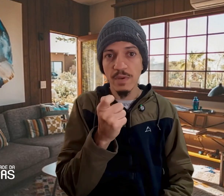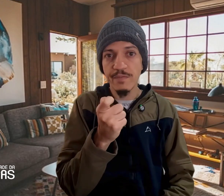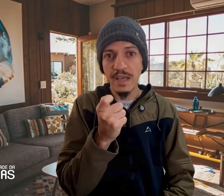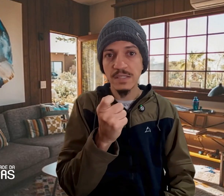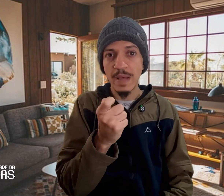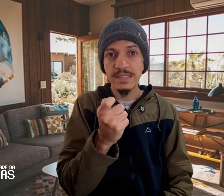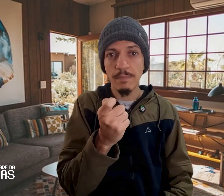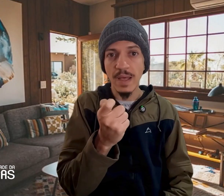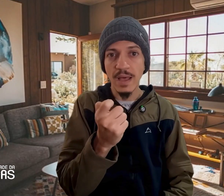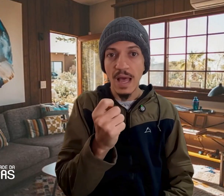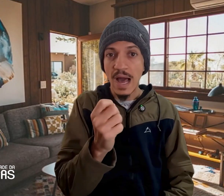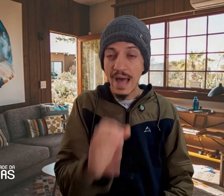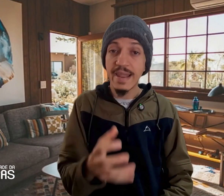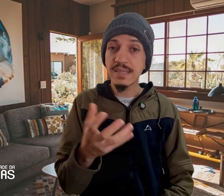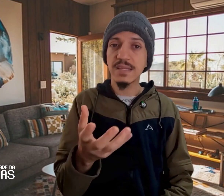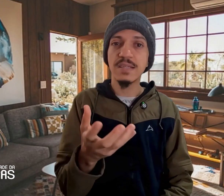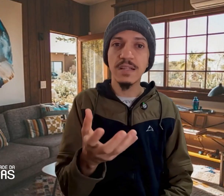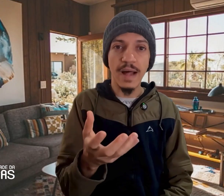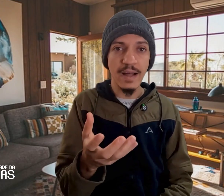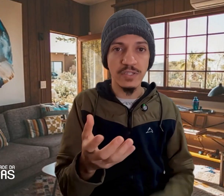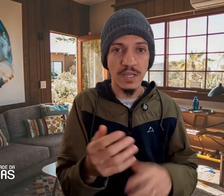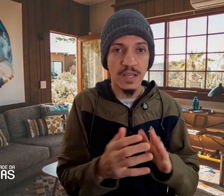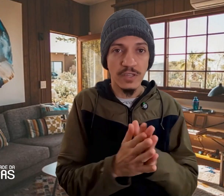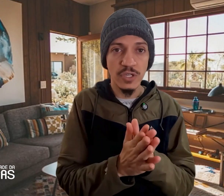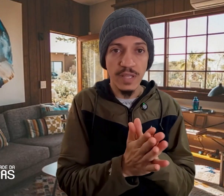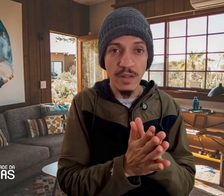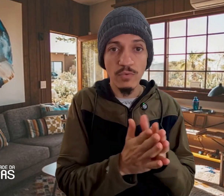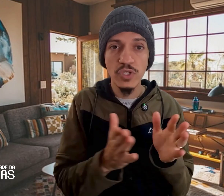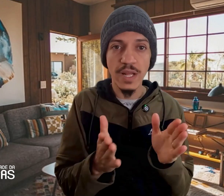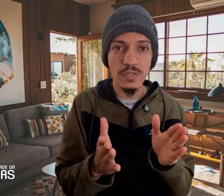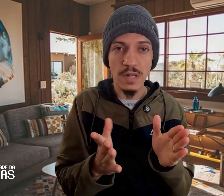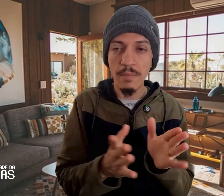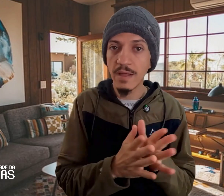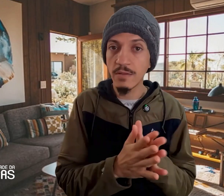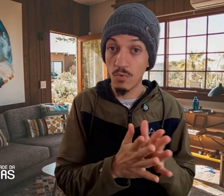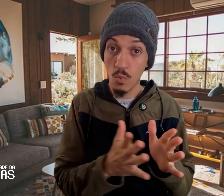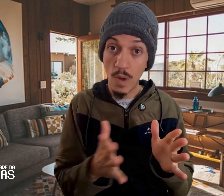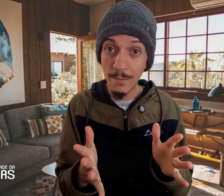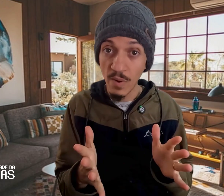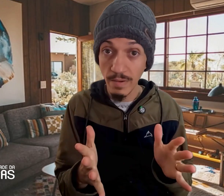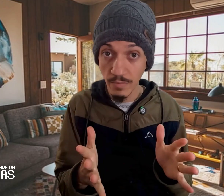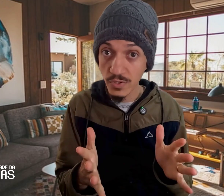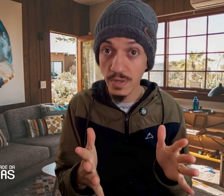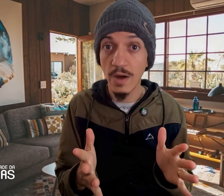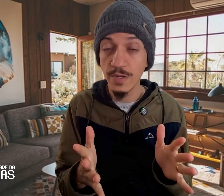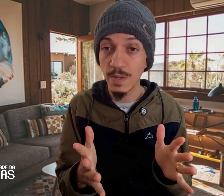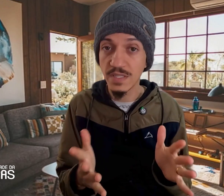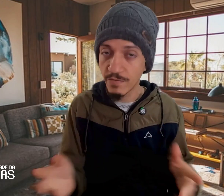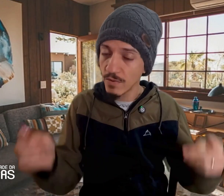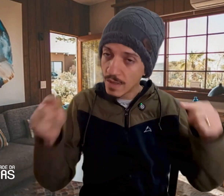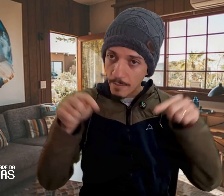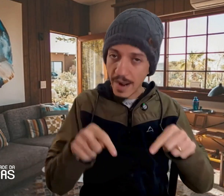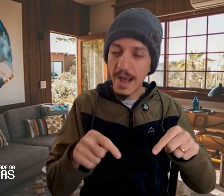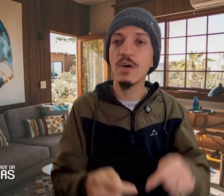fez perceber a necessidade de ter um direcionamento, um apoio emocional específico para que eu